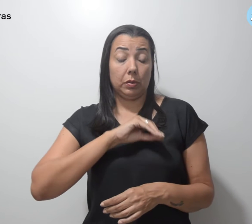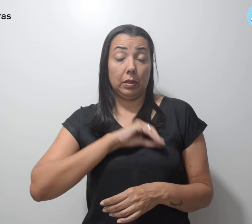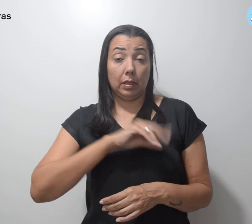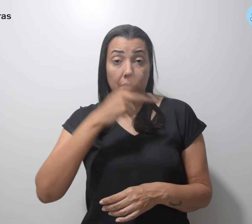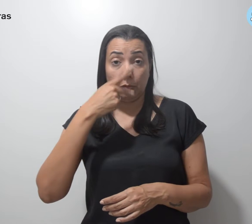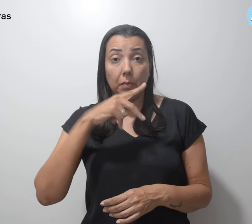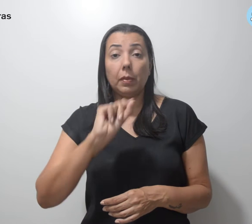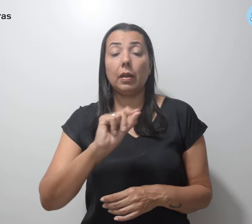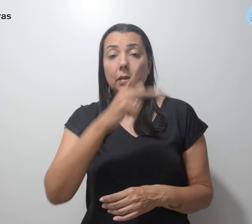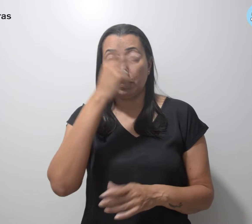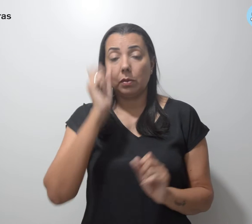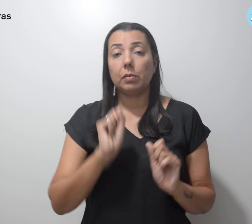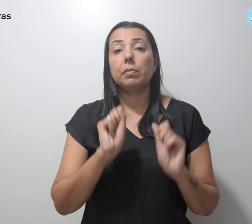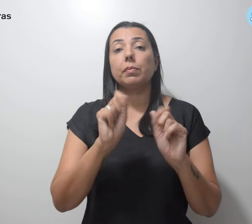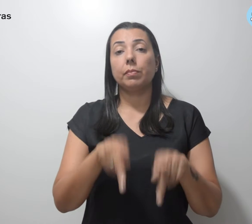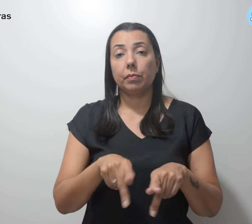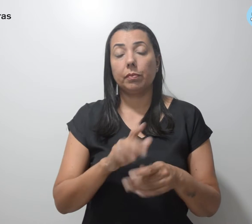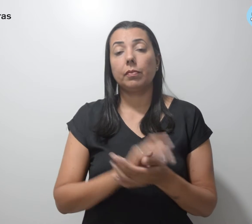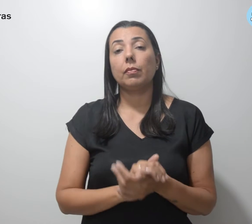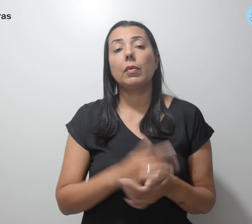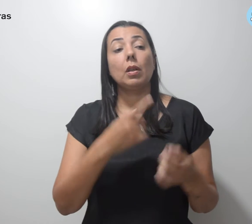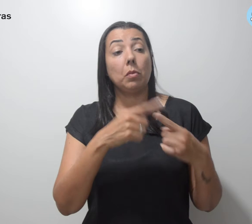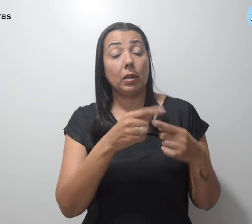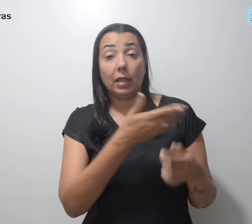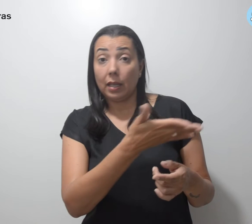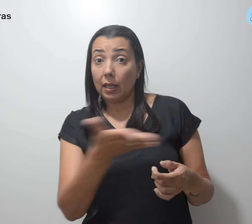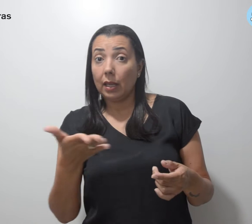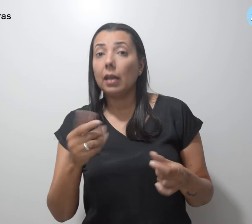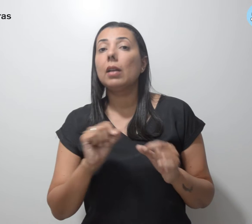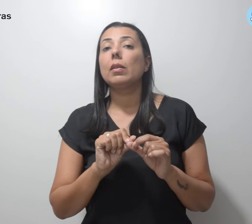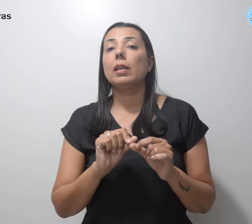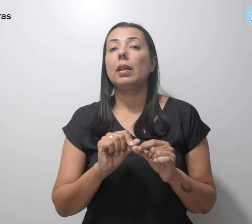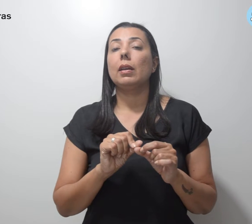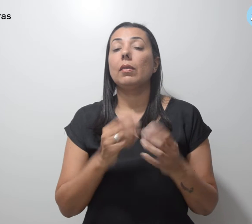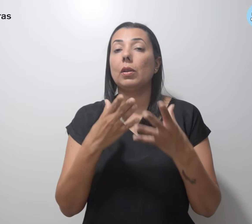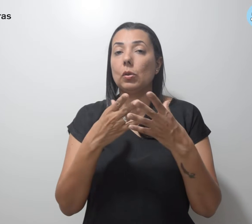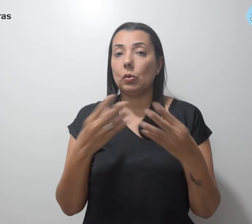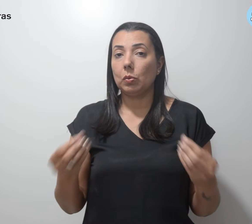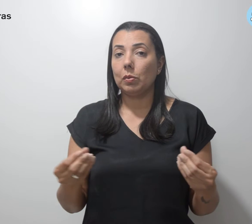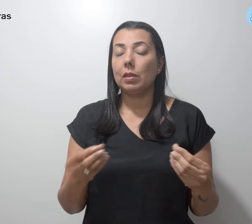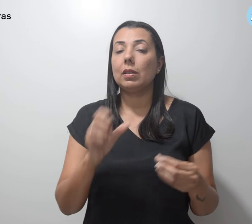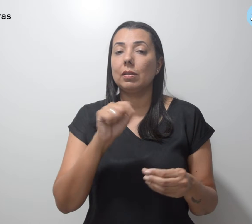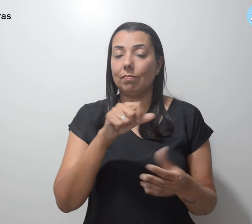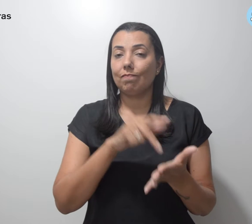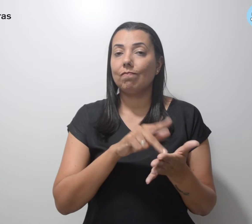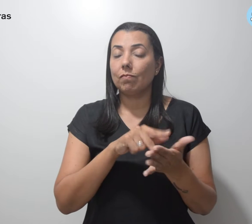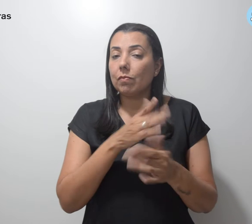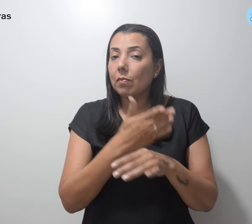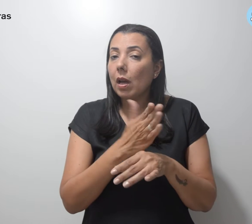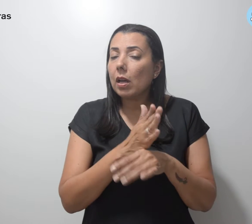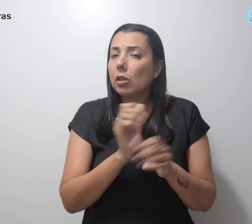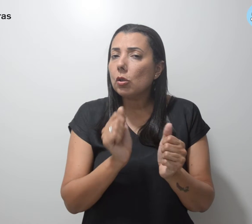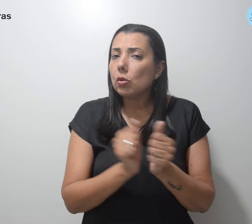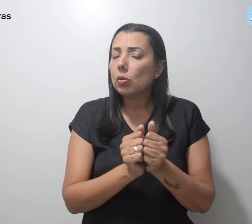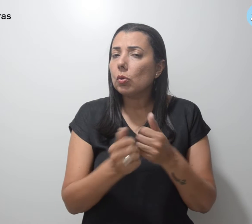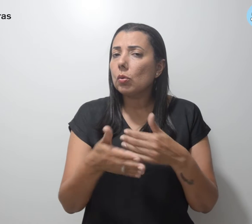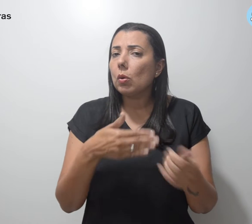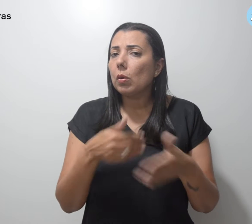os aposentados, porque ela irá desaparecer na prática, juntamente com qualquer tipo de